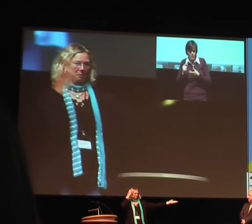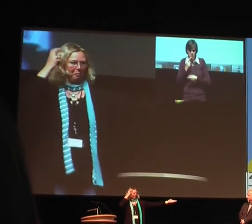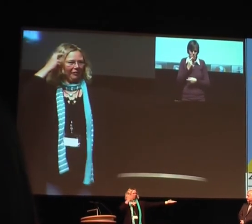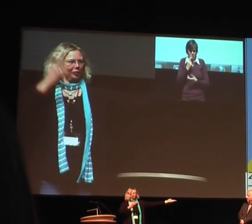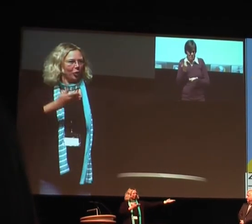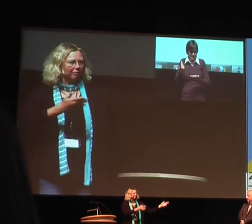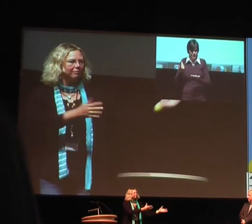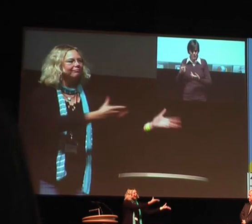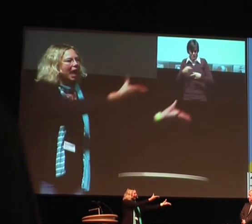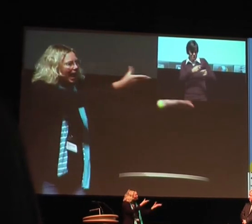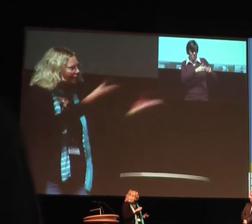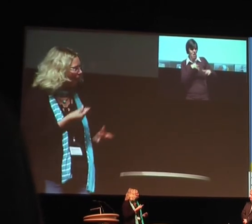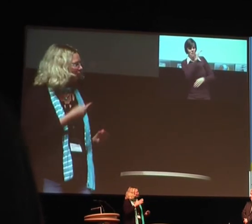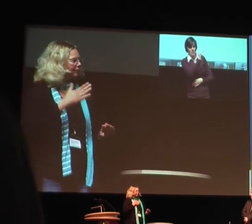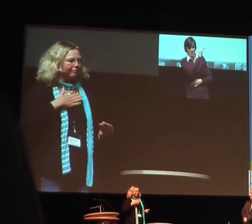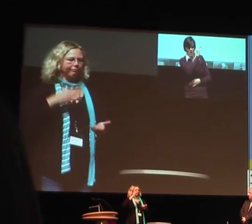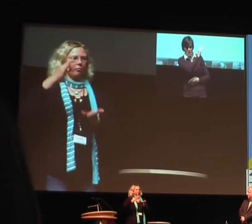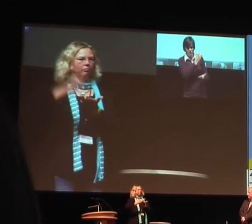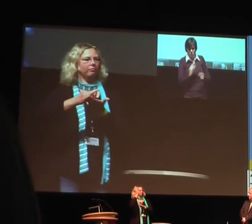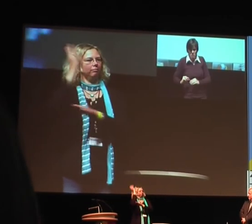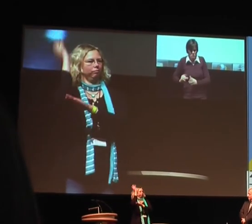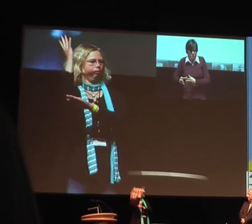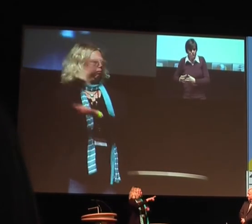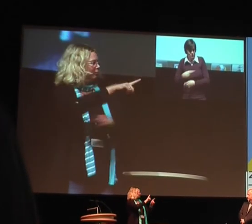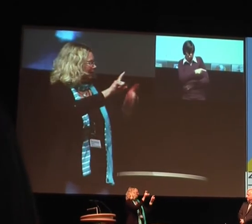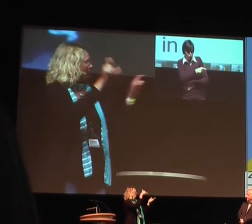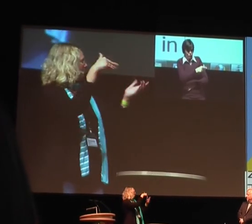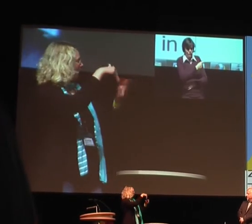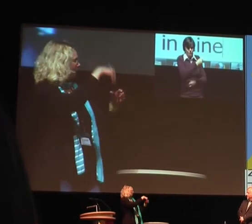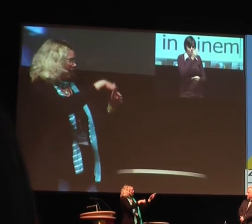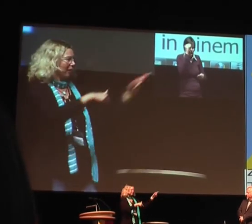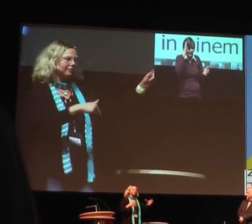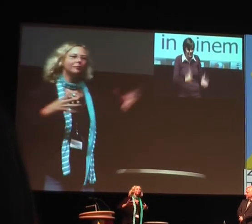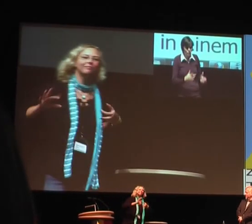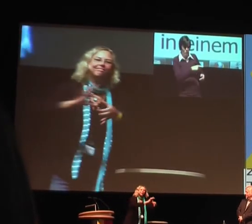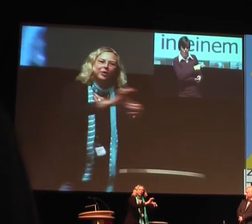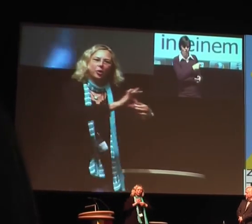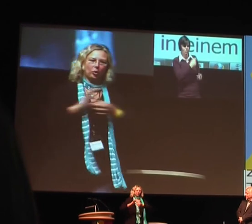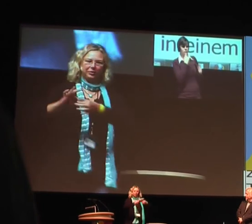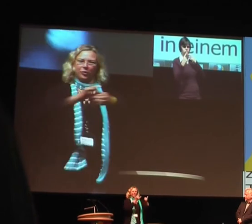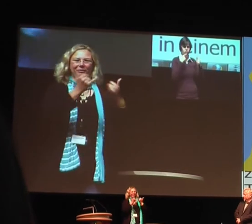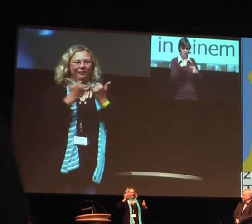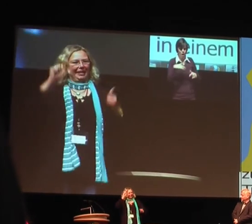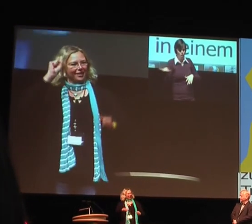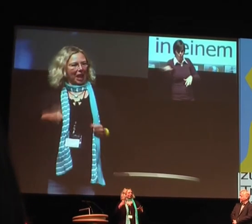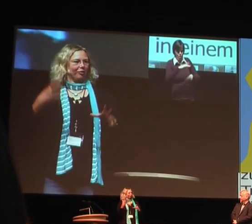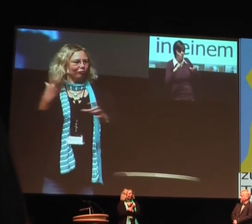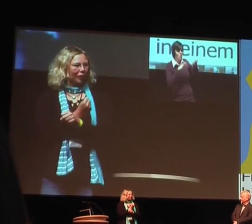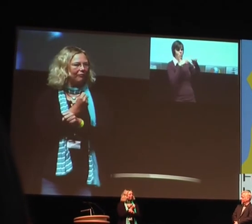großen Becken. Und hier haben wir den großen Professor. Und ich würde dich gerne einladen zu einem Vortrag zu diesem Thema, wie man